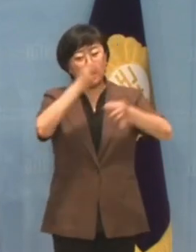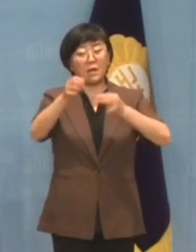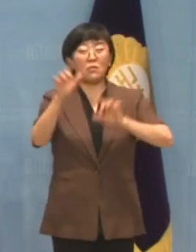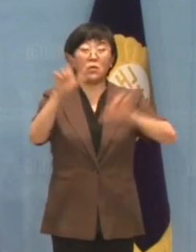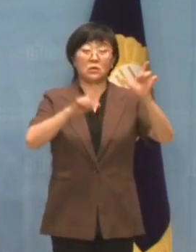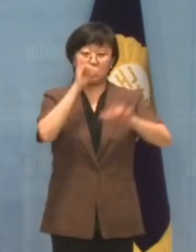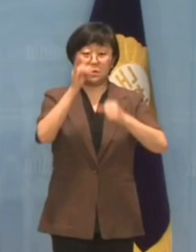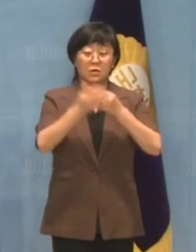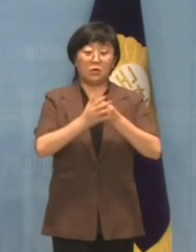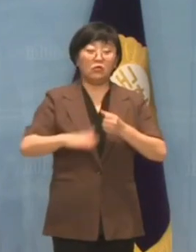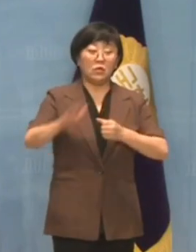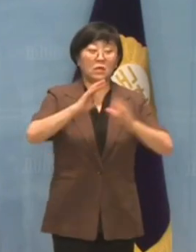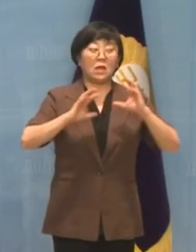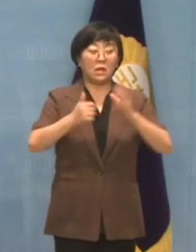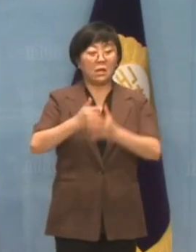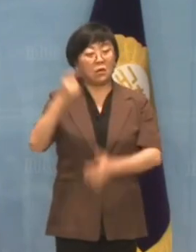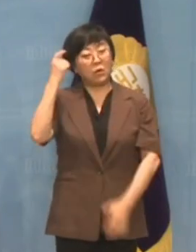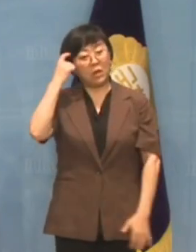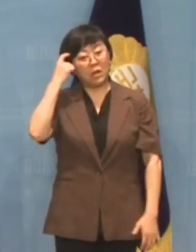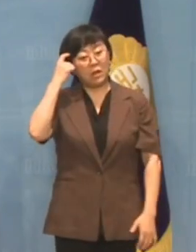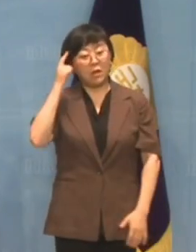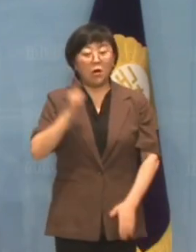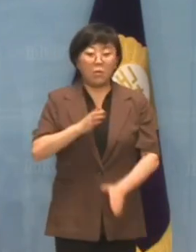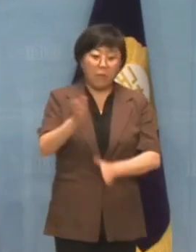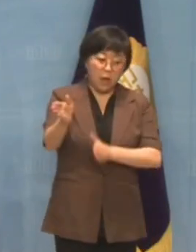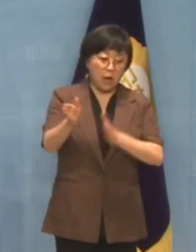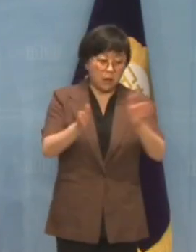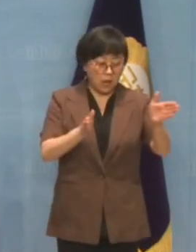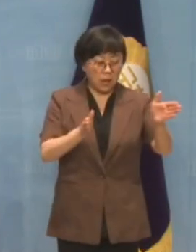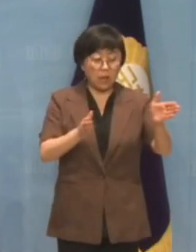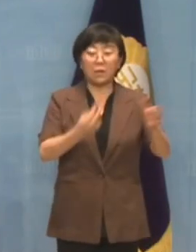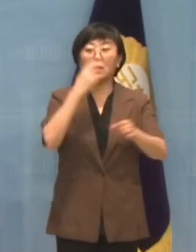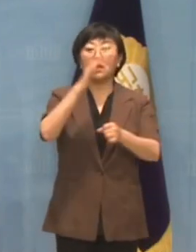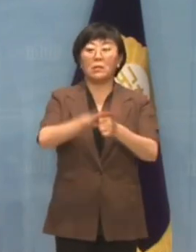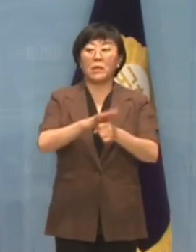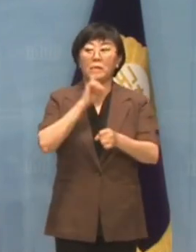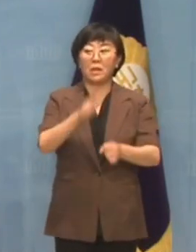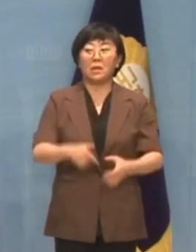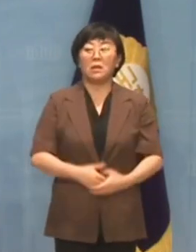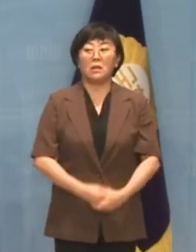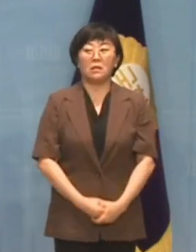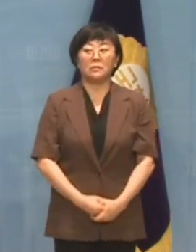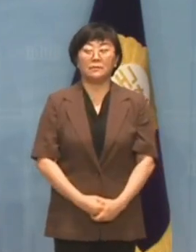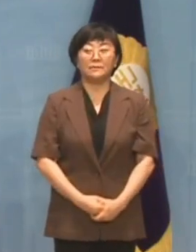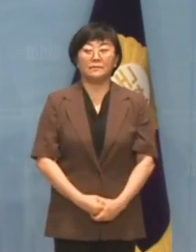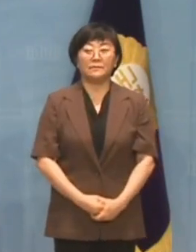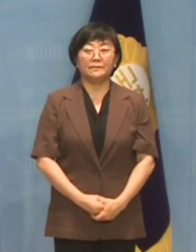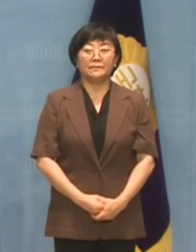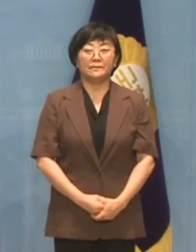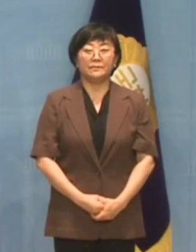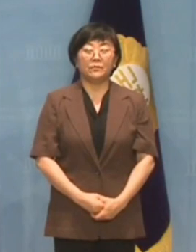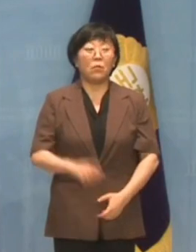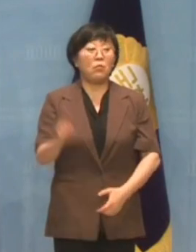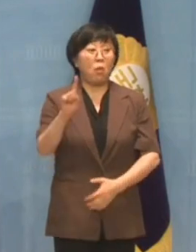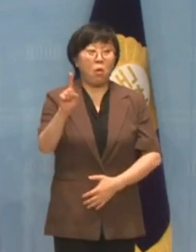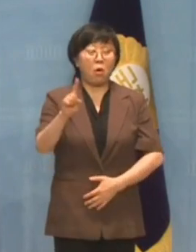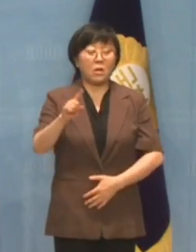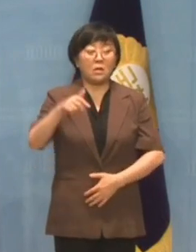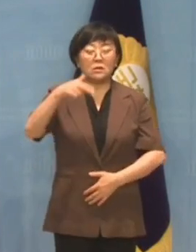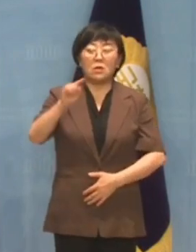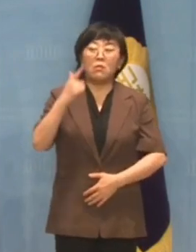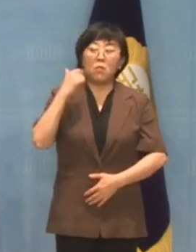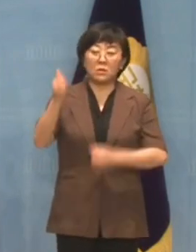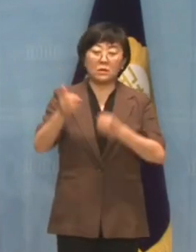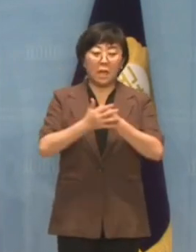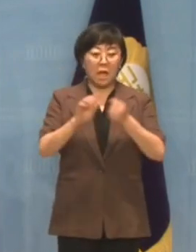보며 우리나라가 대체 어디로 가는지 기가 막힐 따름입니다. 무엇보다 전광훈